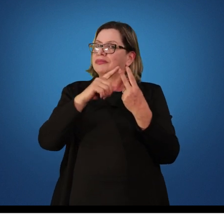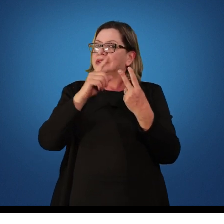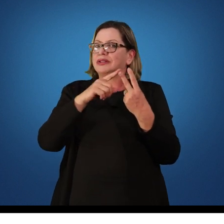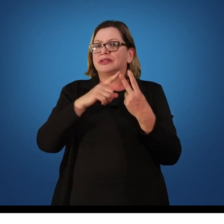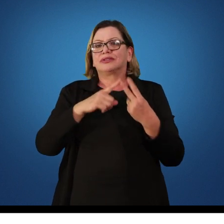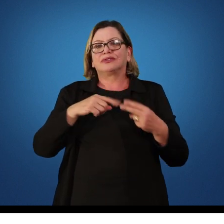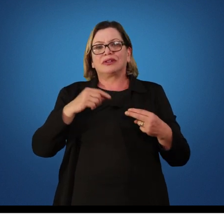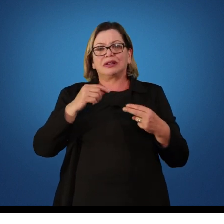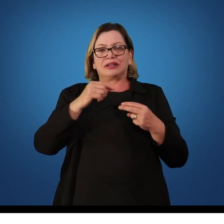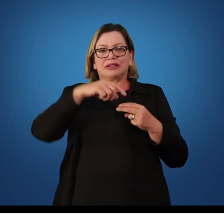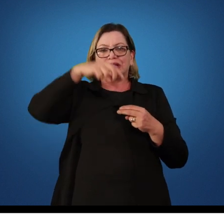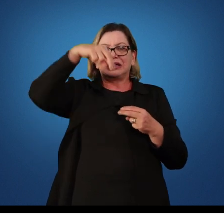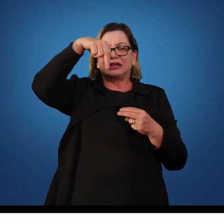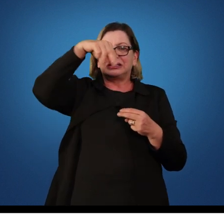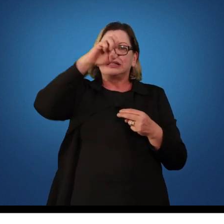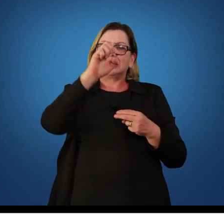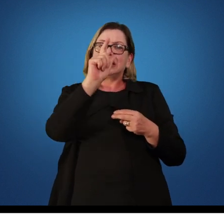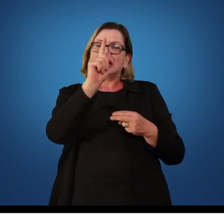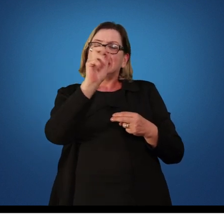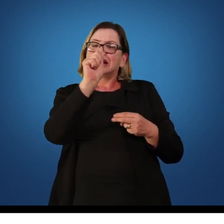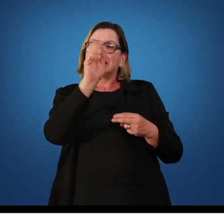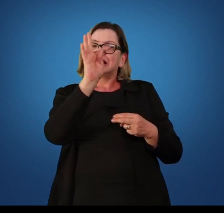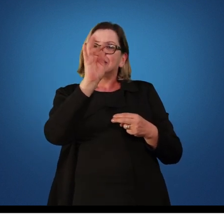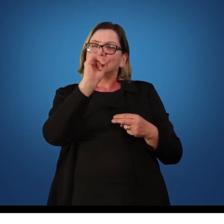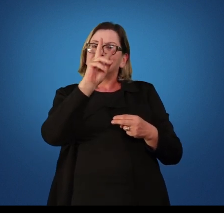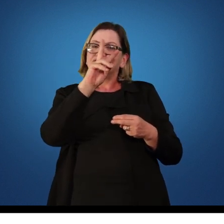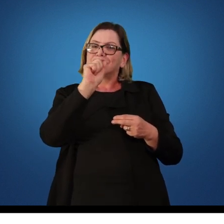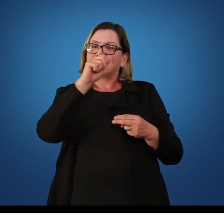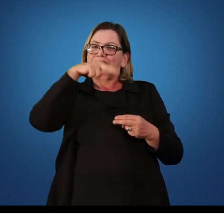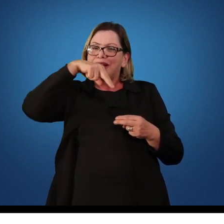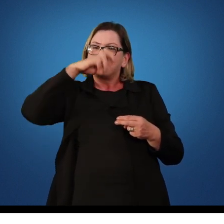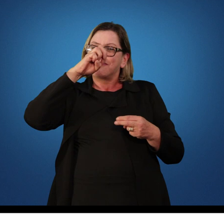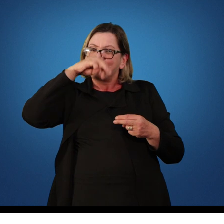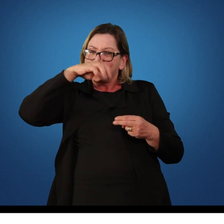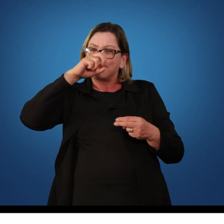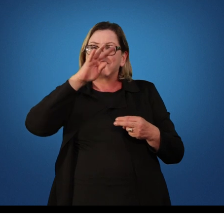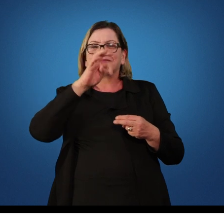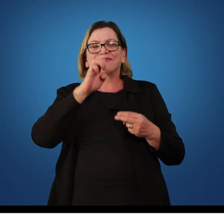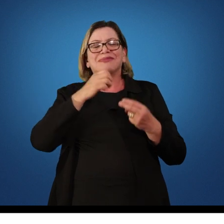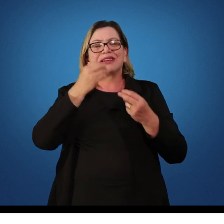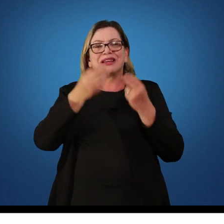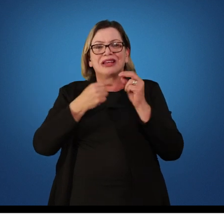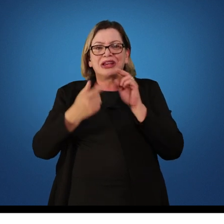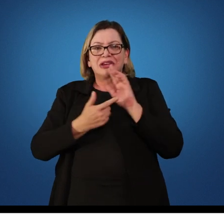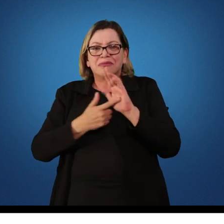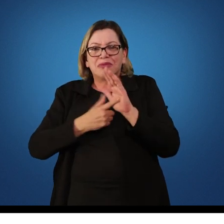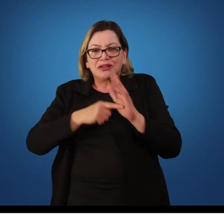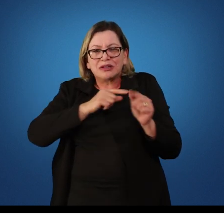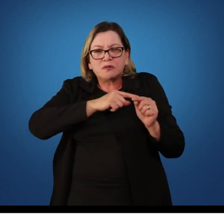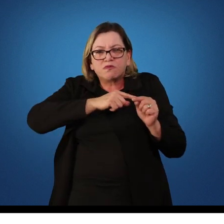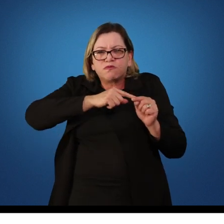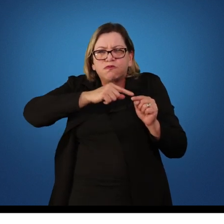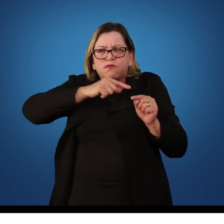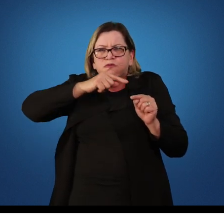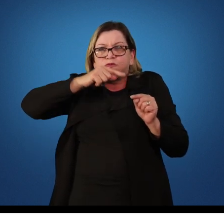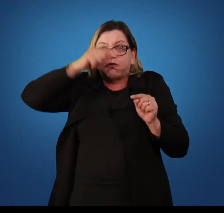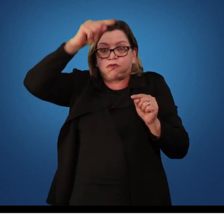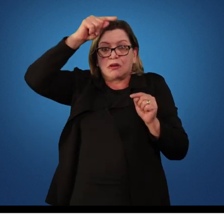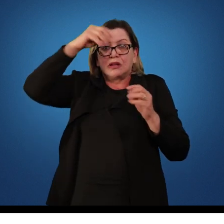chama curva negativamente acelerada. Ou seja, indica um aumento grande de desempenho ocorrido no início